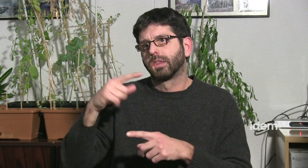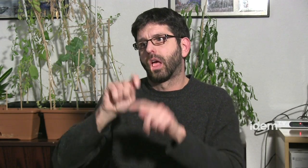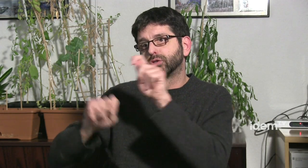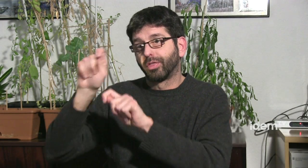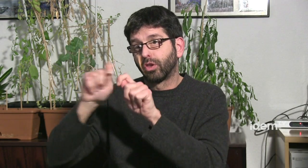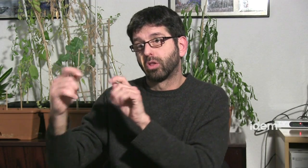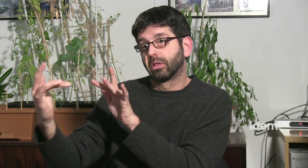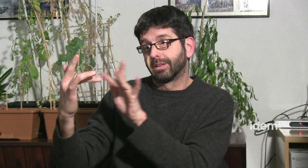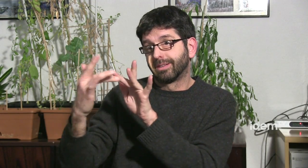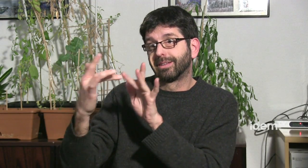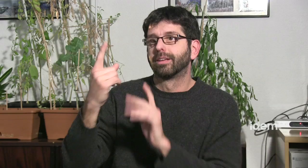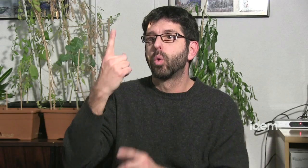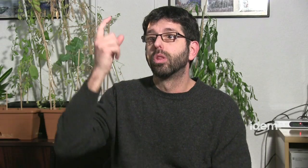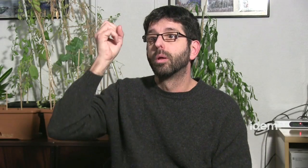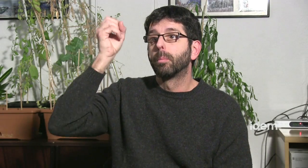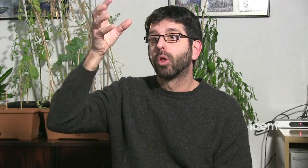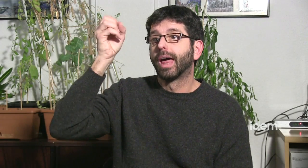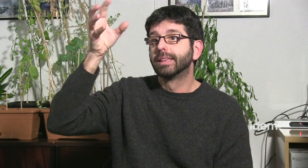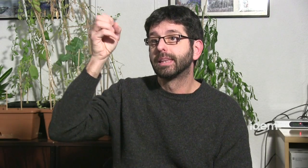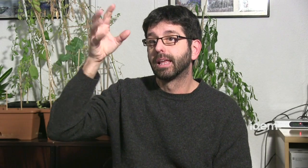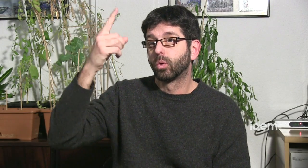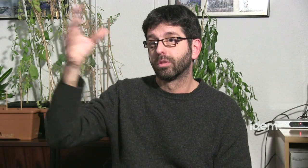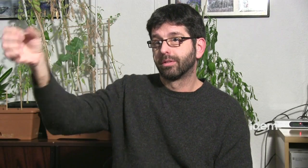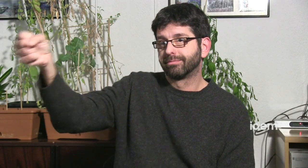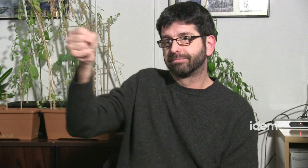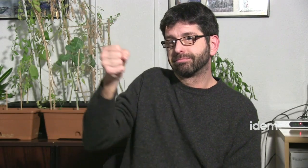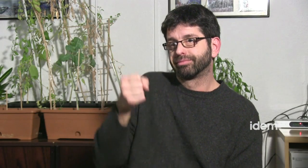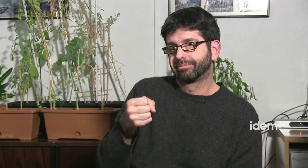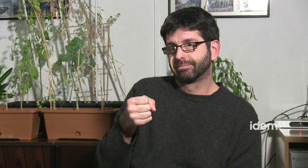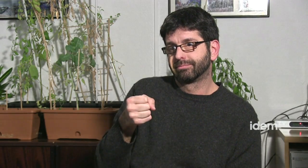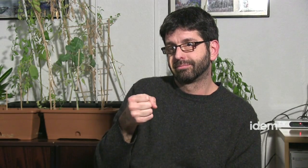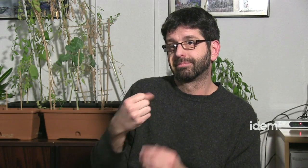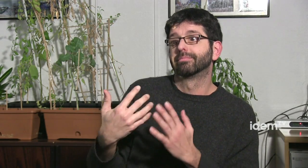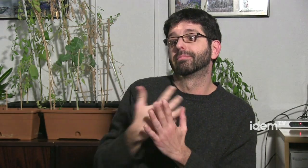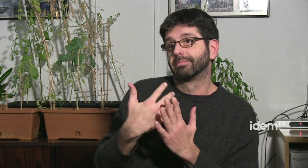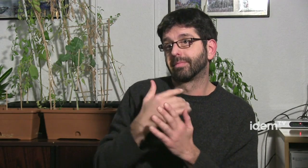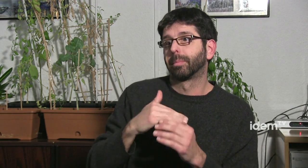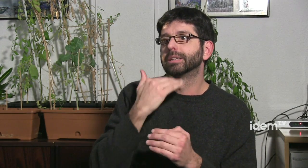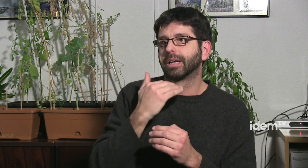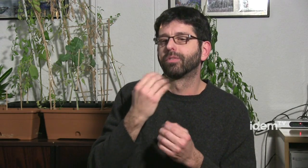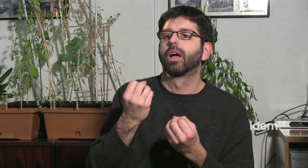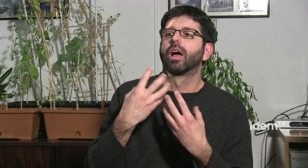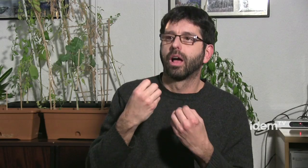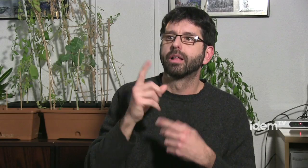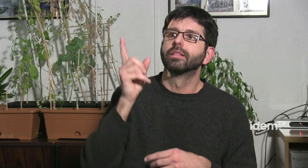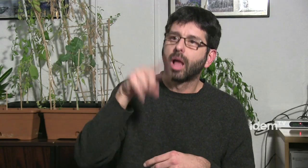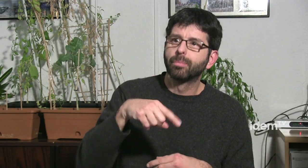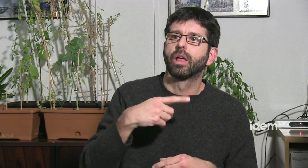por i... i contacten amb les associacions, fem conferències on